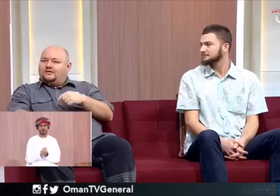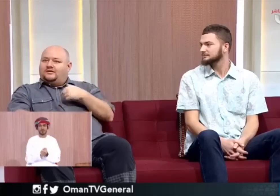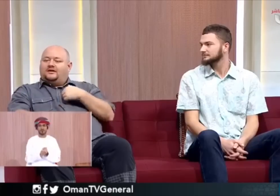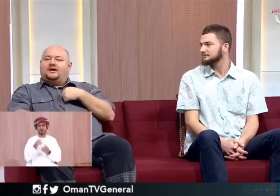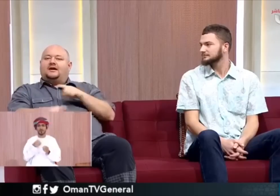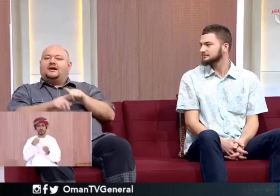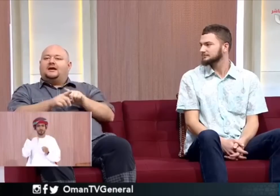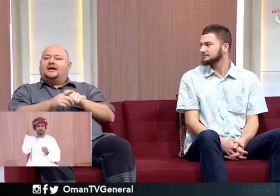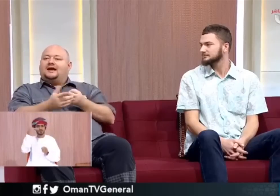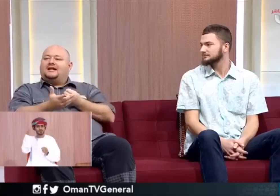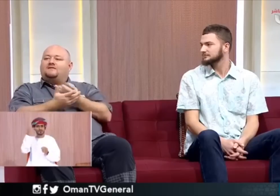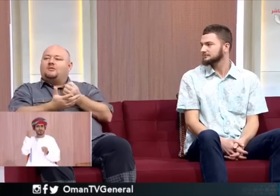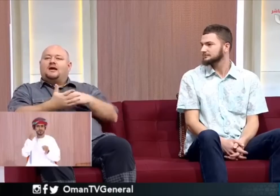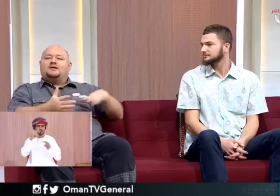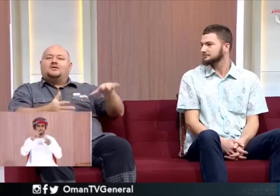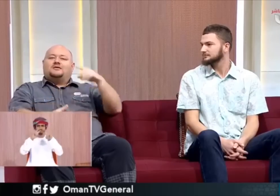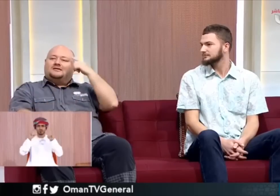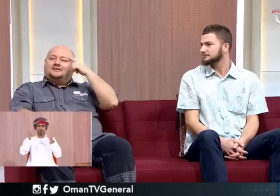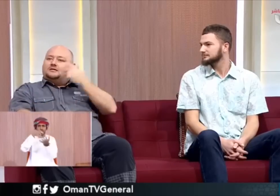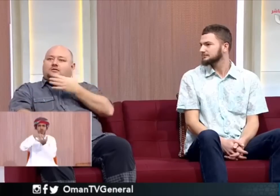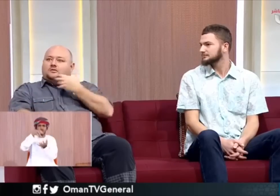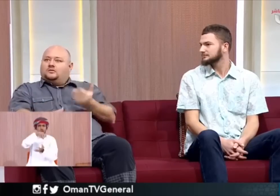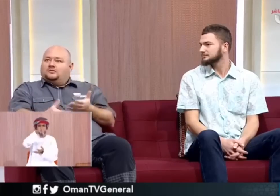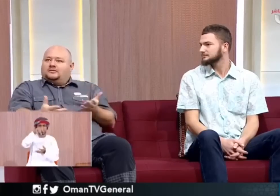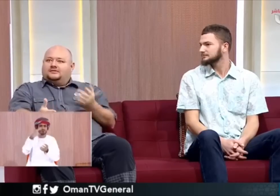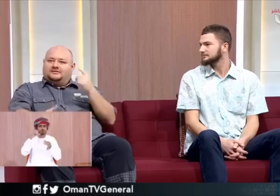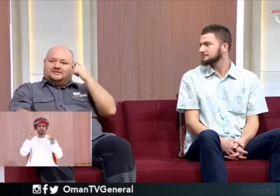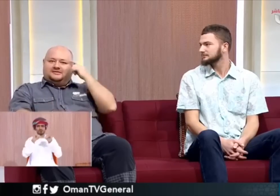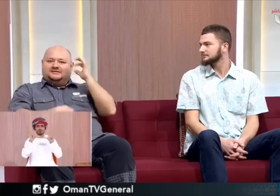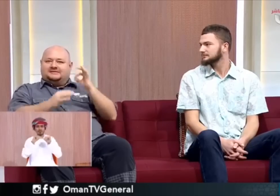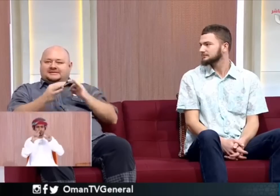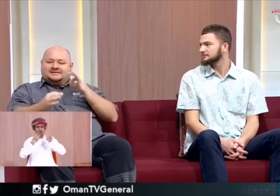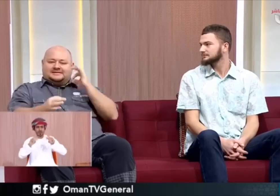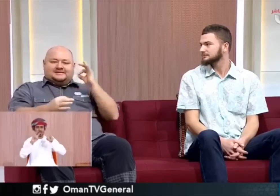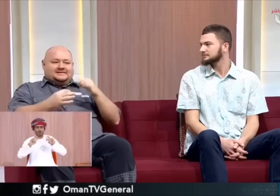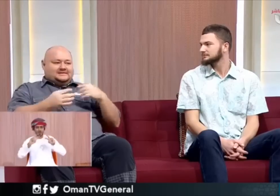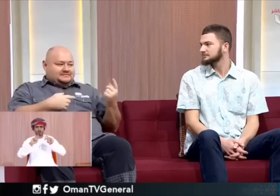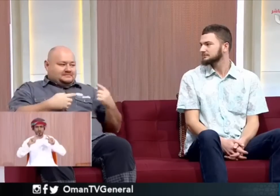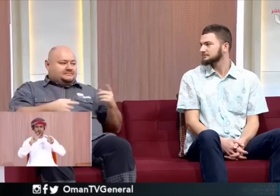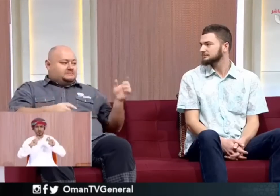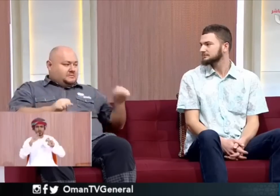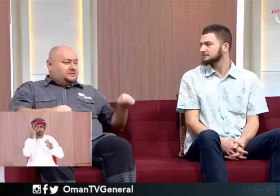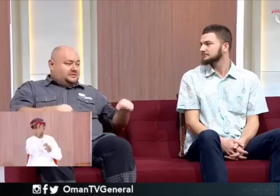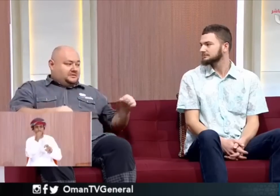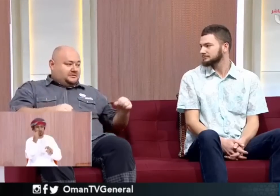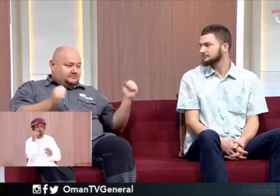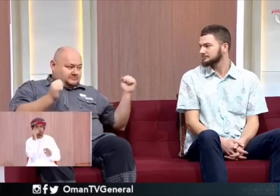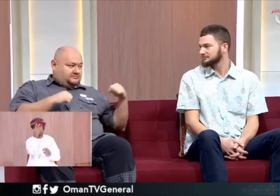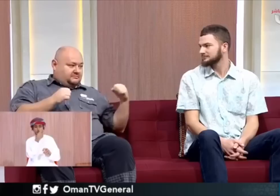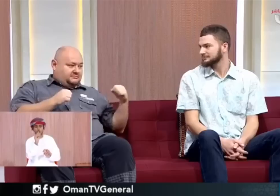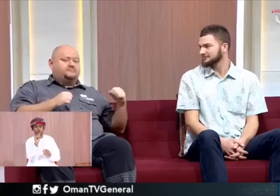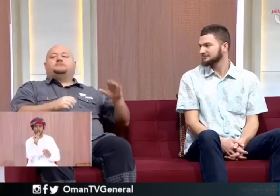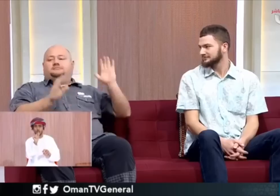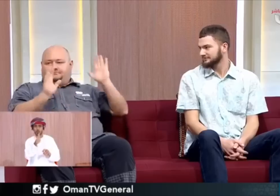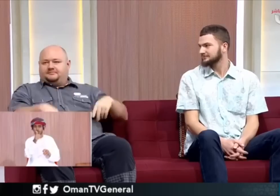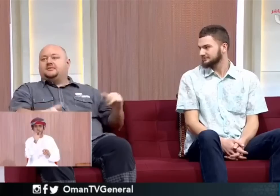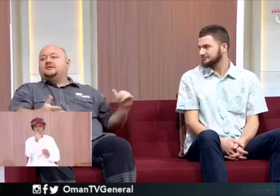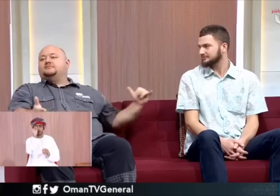يعني نشوف أحسن الأشياء الموجودة على الإنترنت ووجدنا أن أحسن مكان ممكن ننزل فيه أنه هو ننزل سلطنة